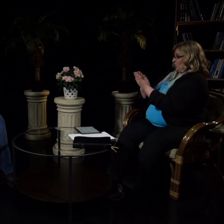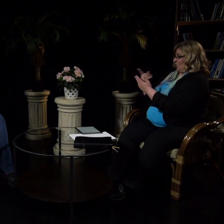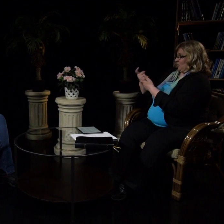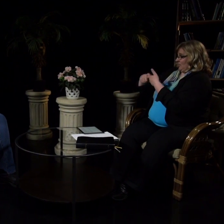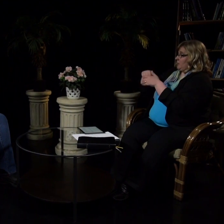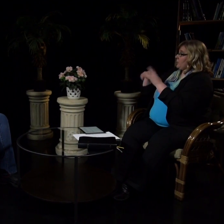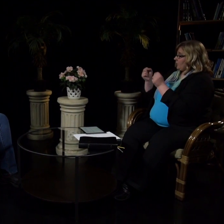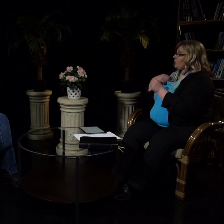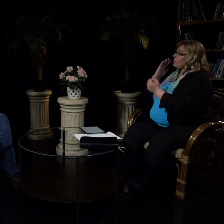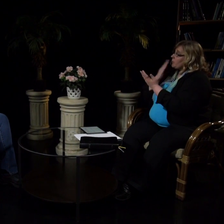tarpeemme.